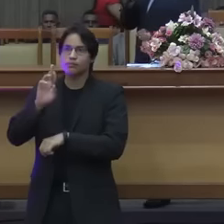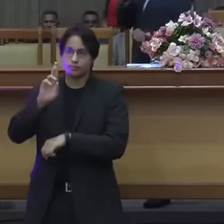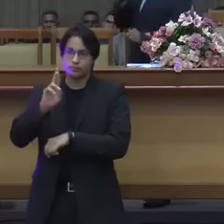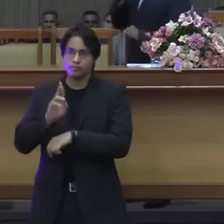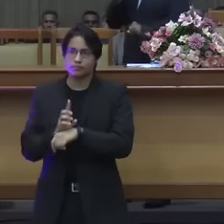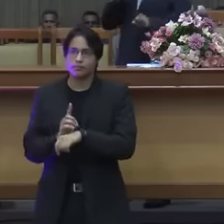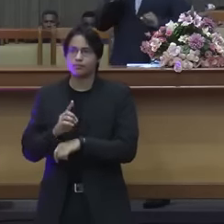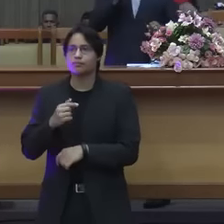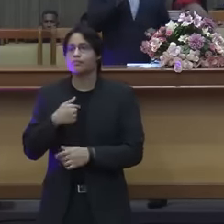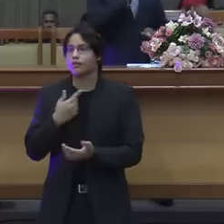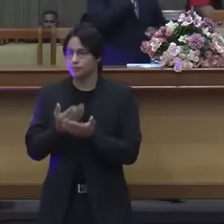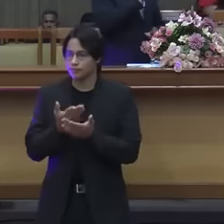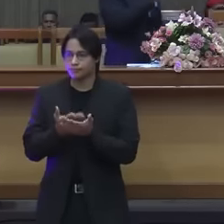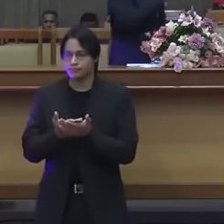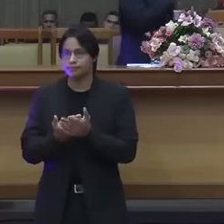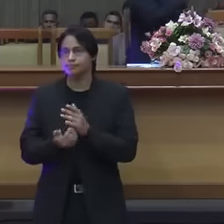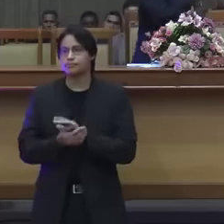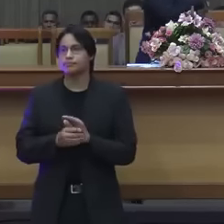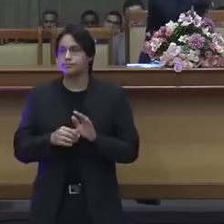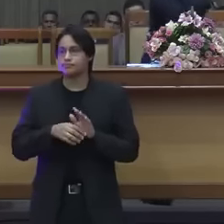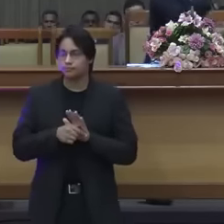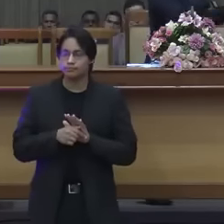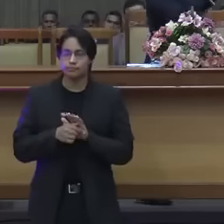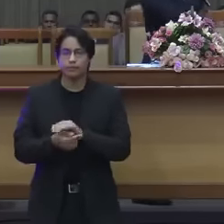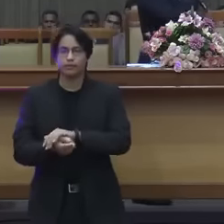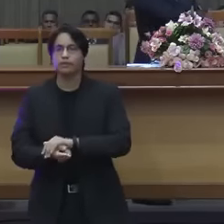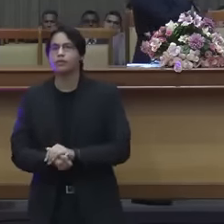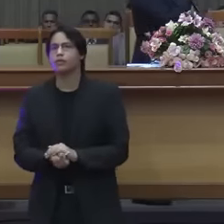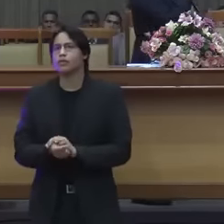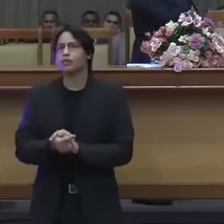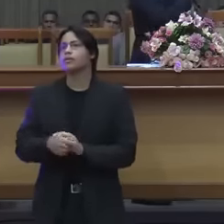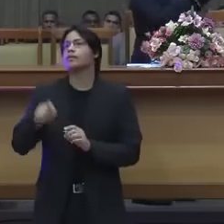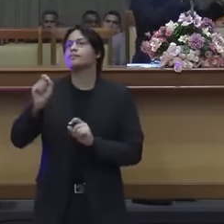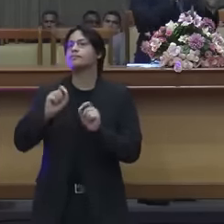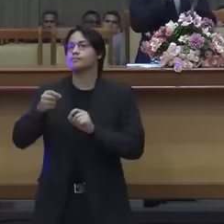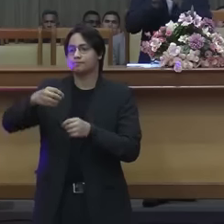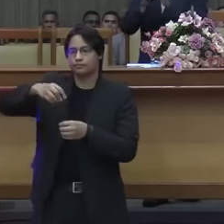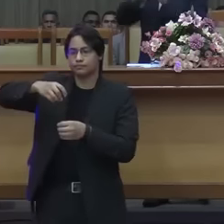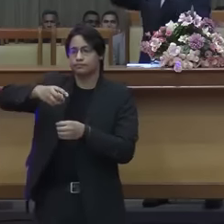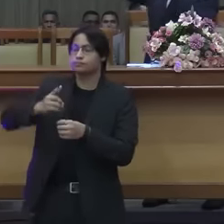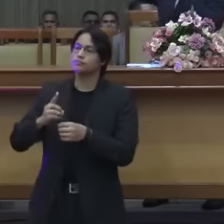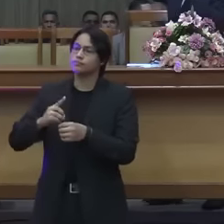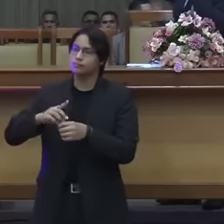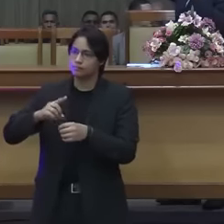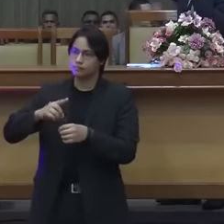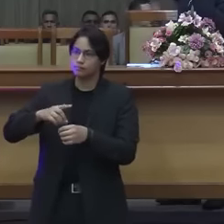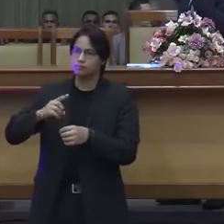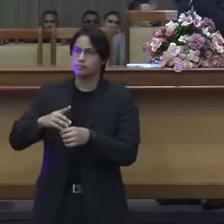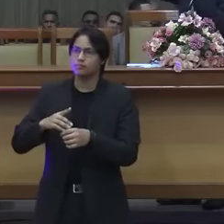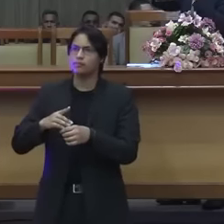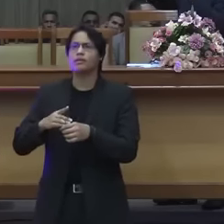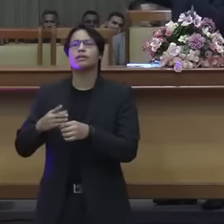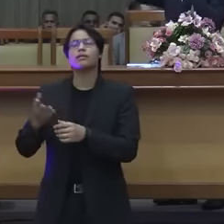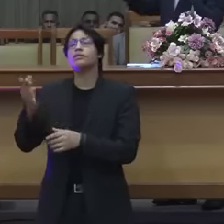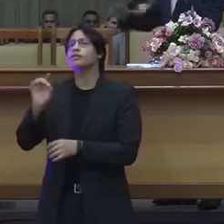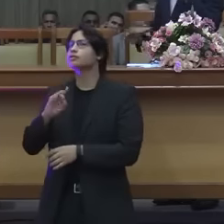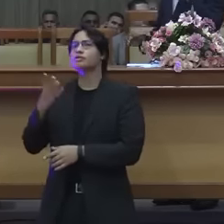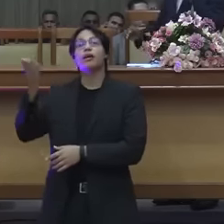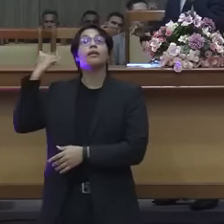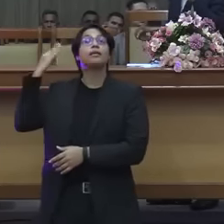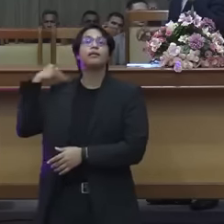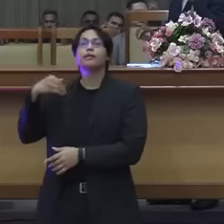Paulo. Tem pessoas que dizem assim, o dízimo era no tempo da lei. Não tem